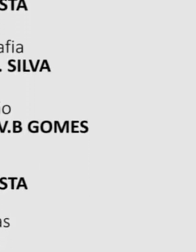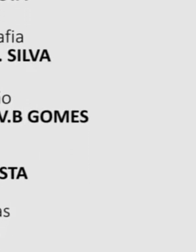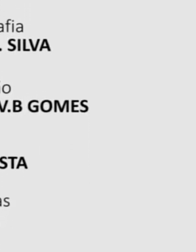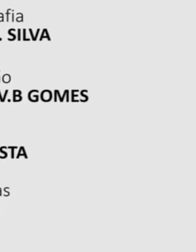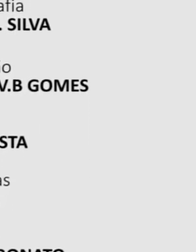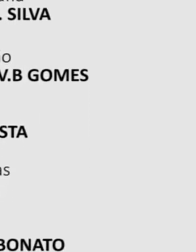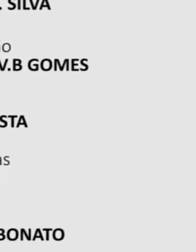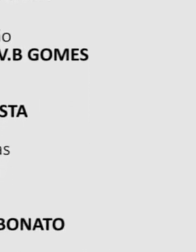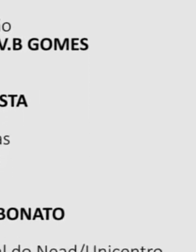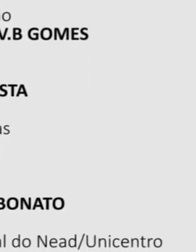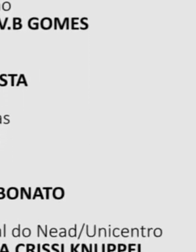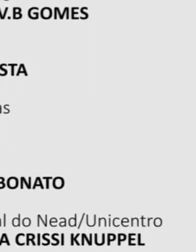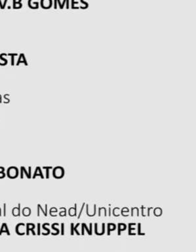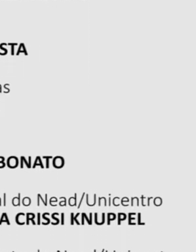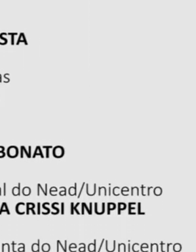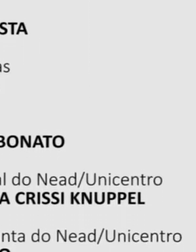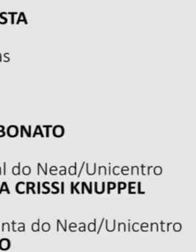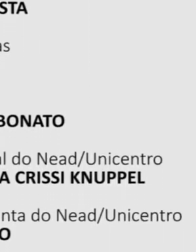Tchau.